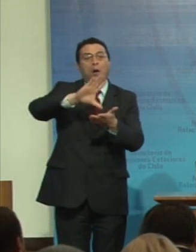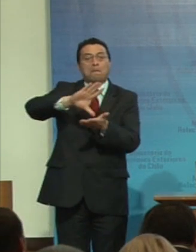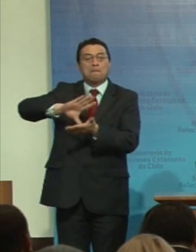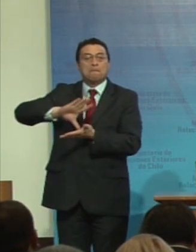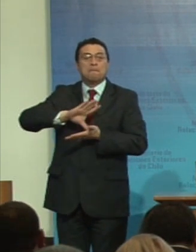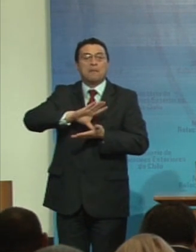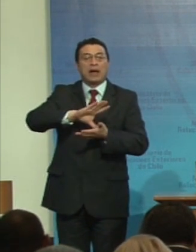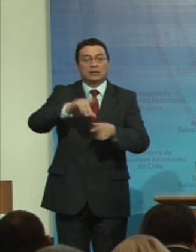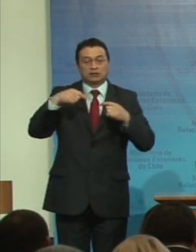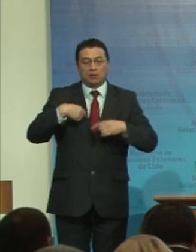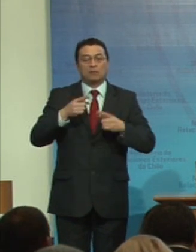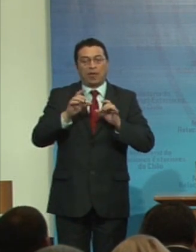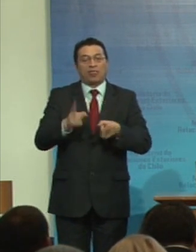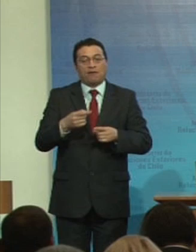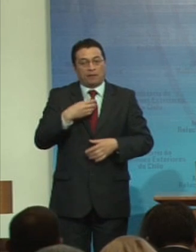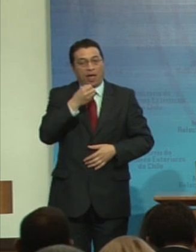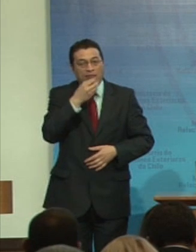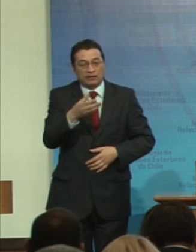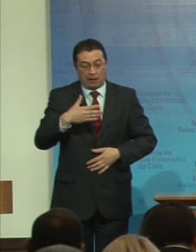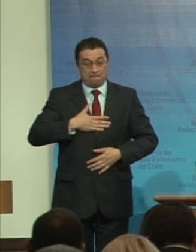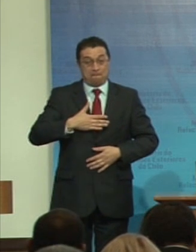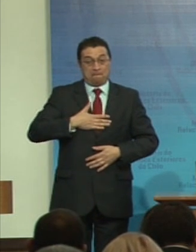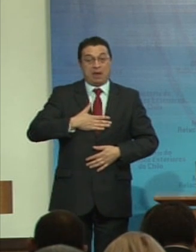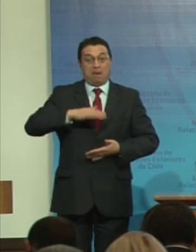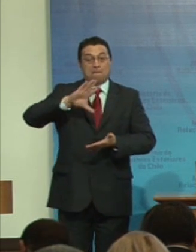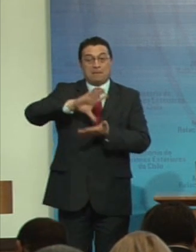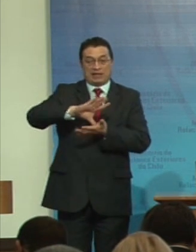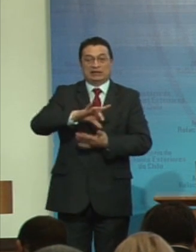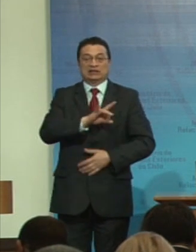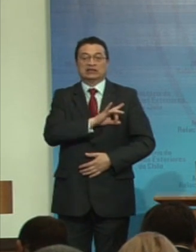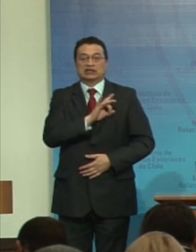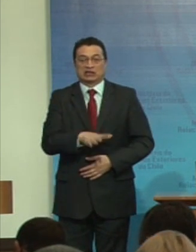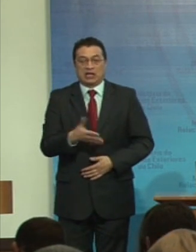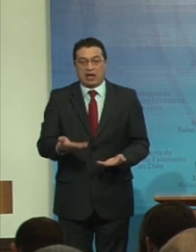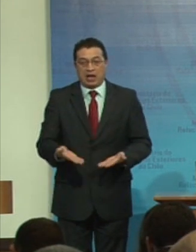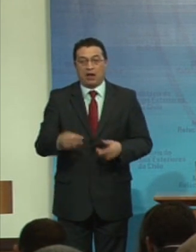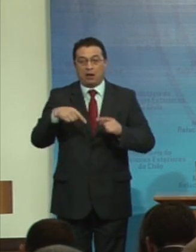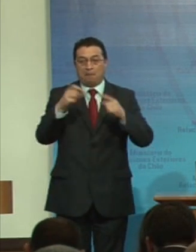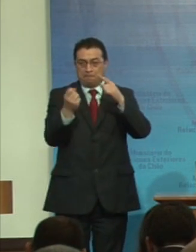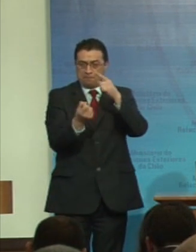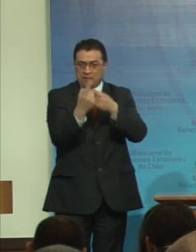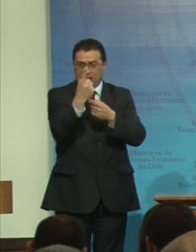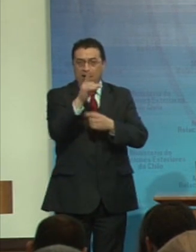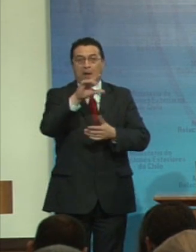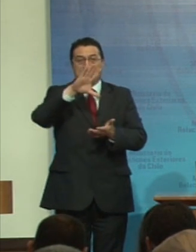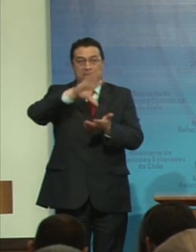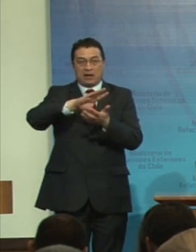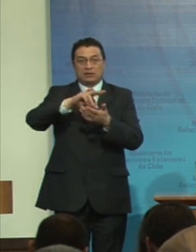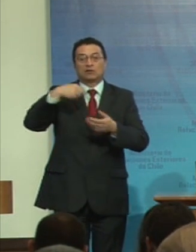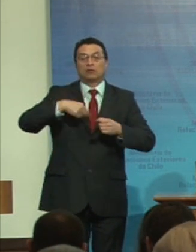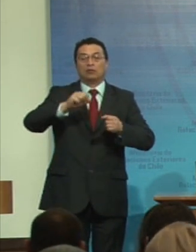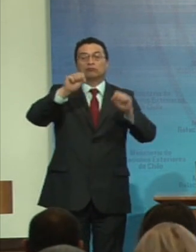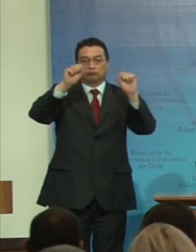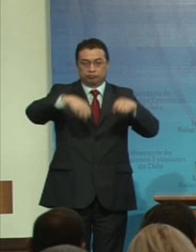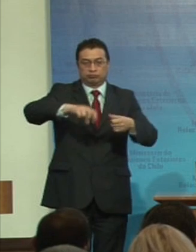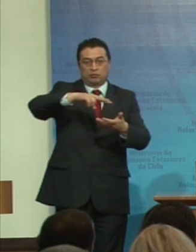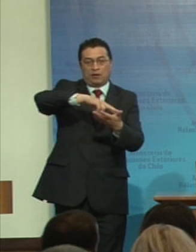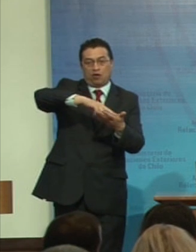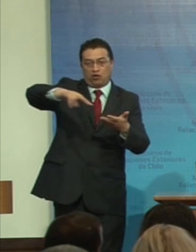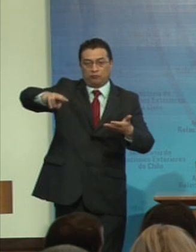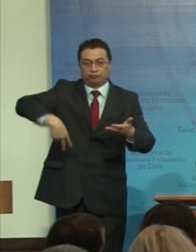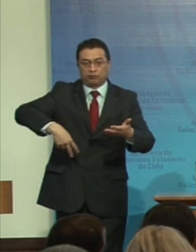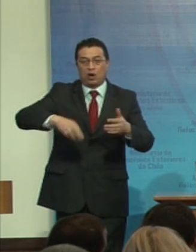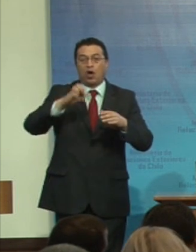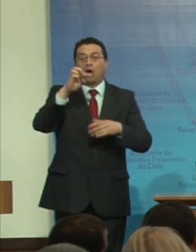entre estos debo reconocer, a mi país, Chile, que fue uno de los primeros países que ratificó la convención con su